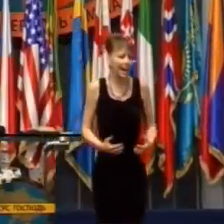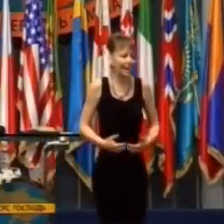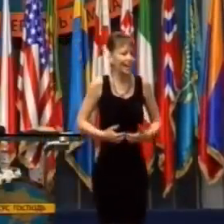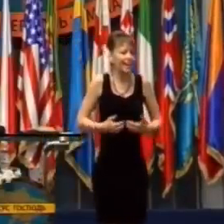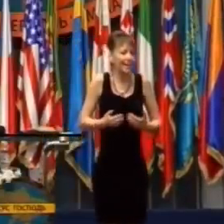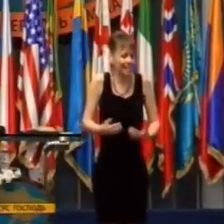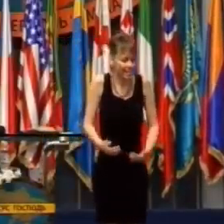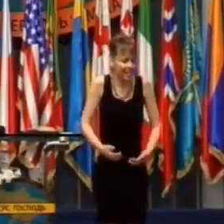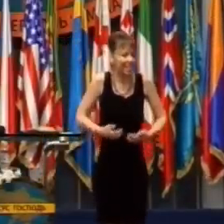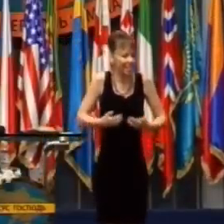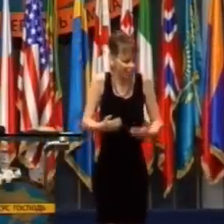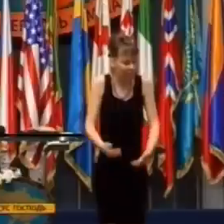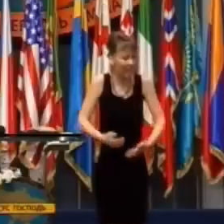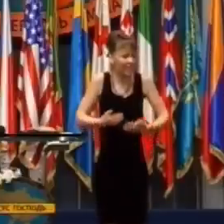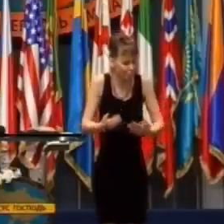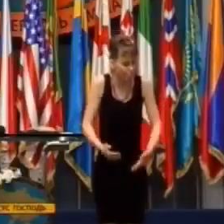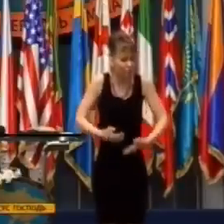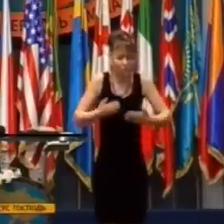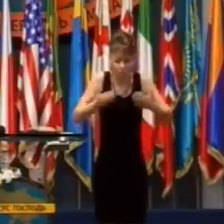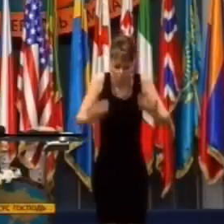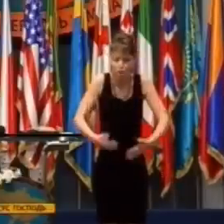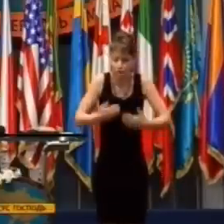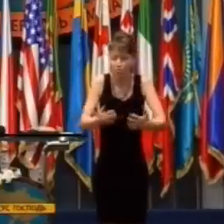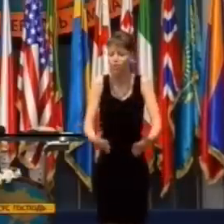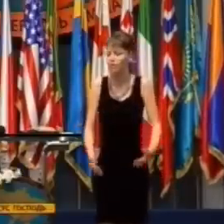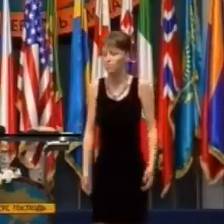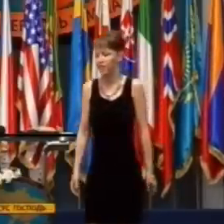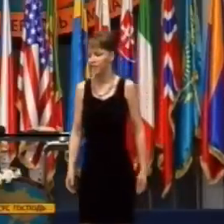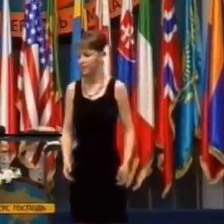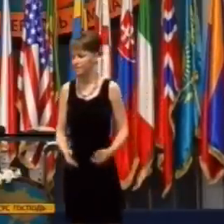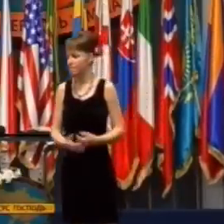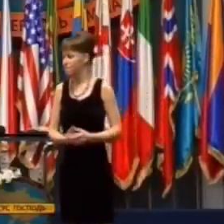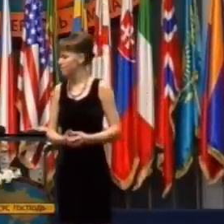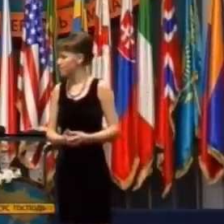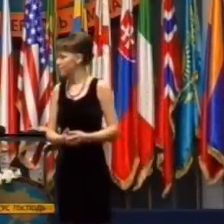Ako spôsobím, aby táto moc začala pracovať vo mne?